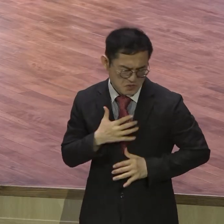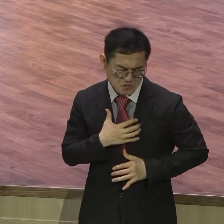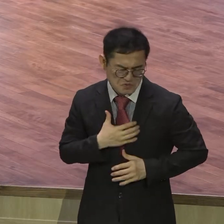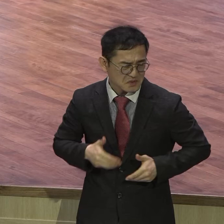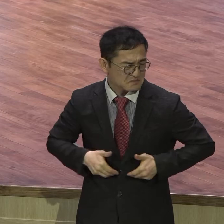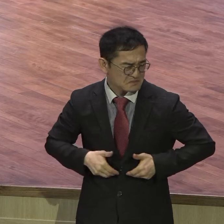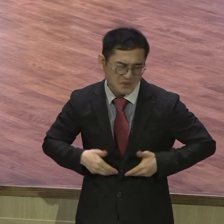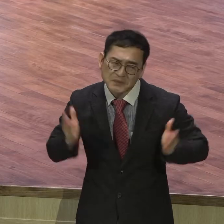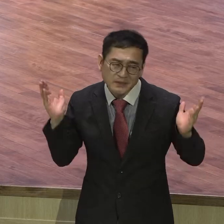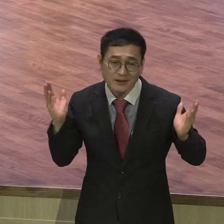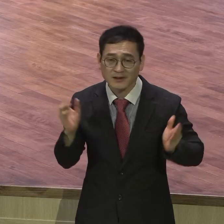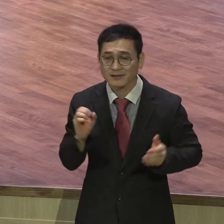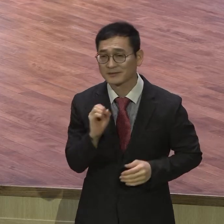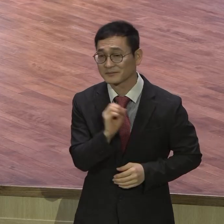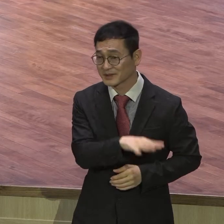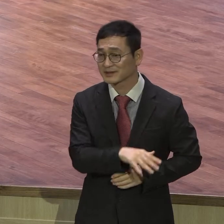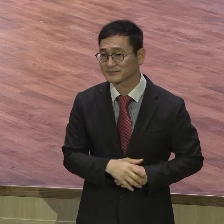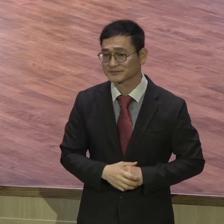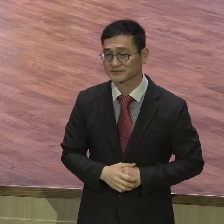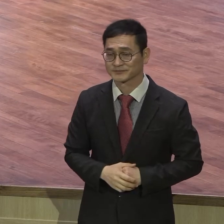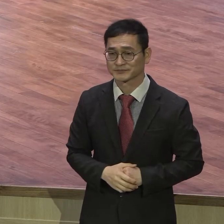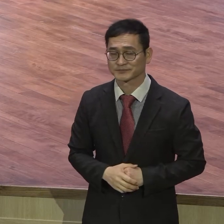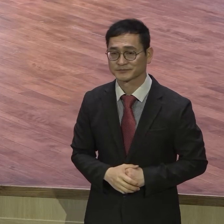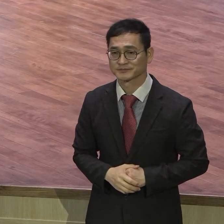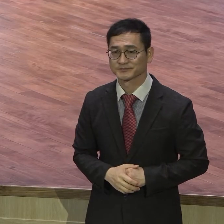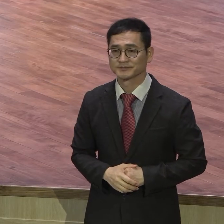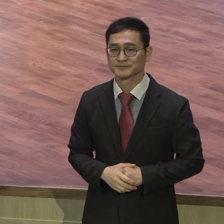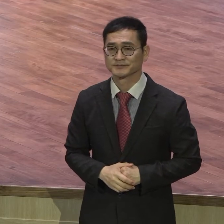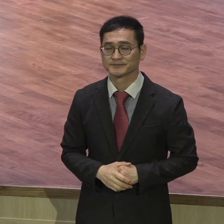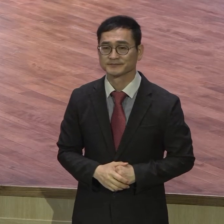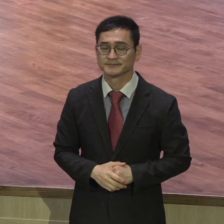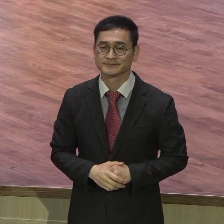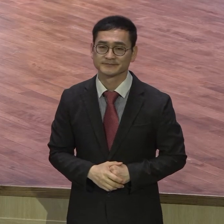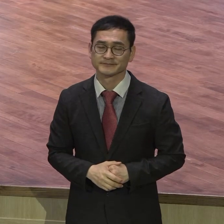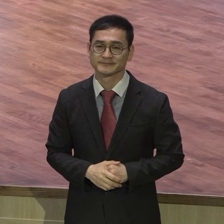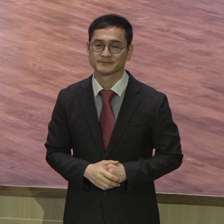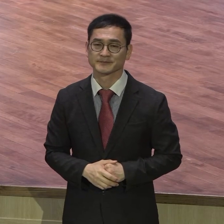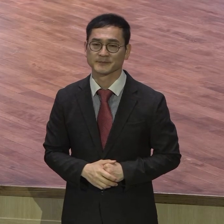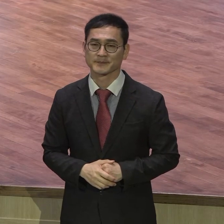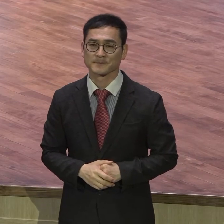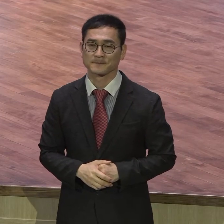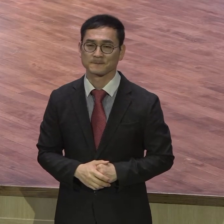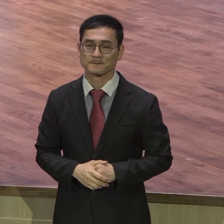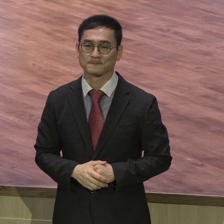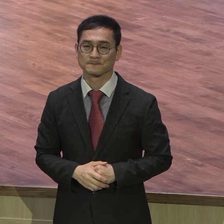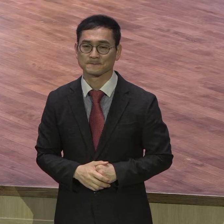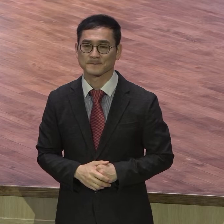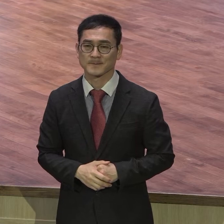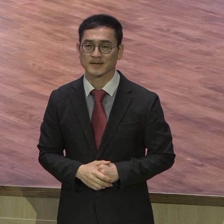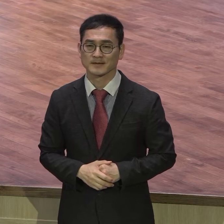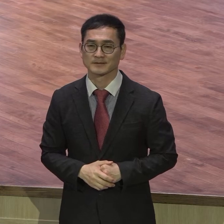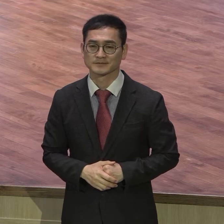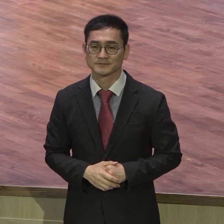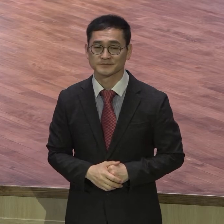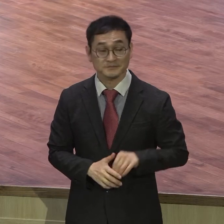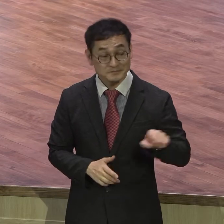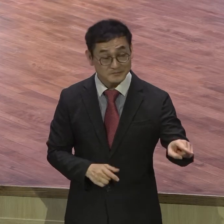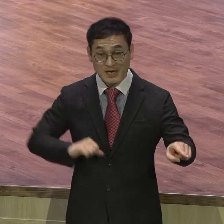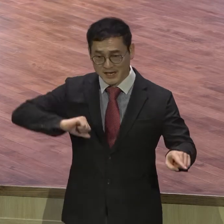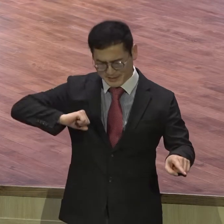필요가 없다. 하나님께서 이 말씀을 하셨는데 그대로 순종만 하면